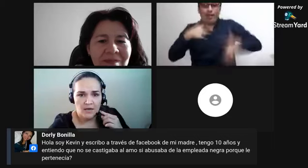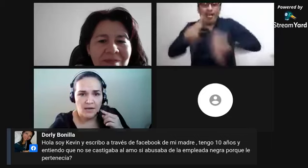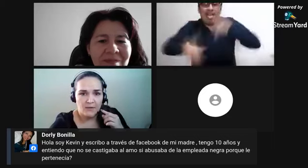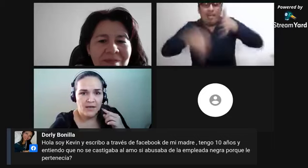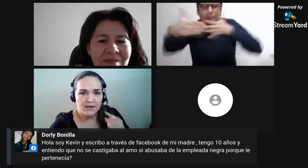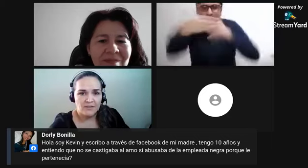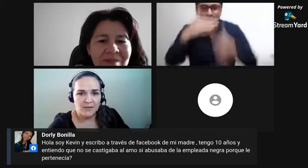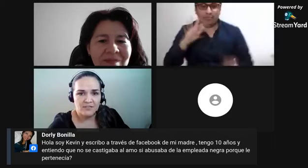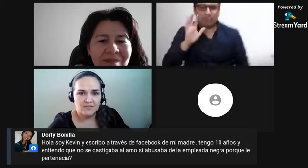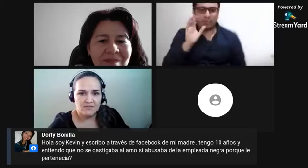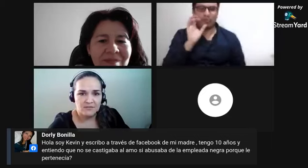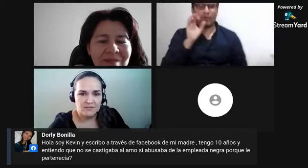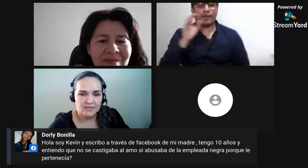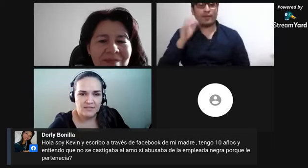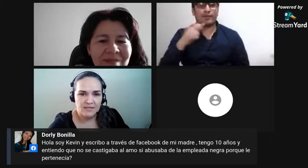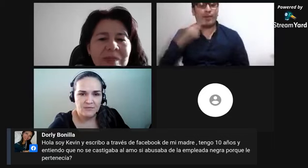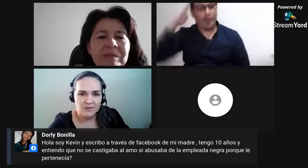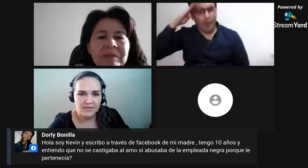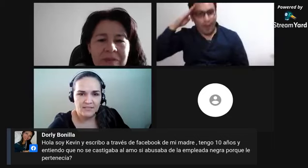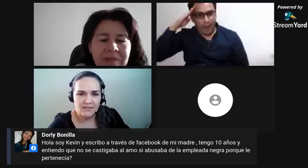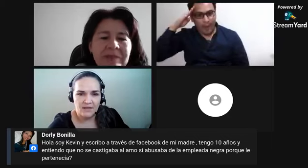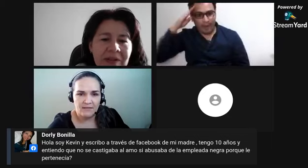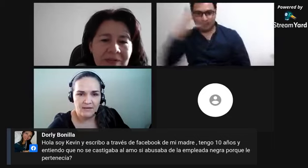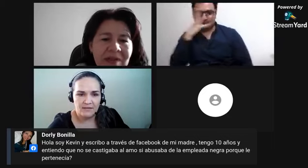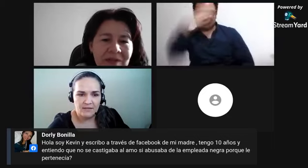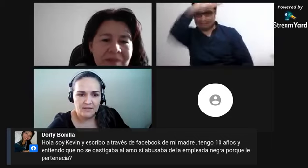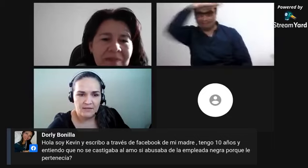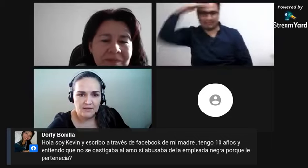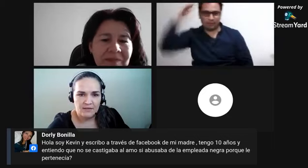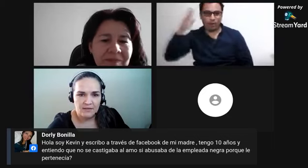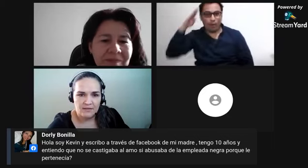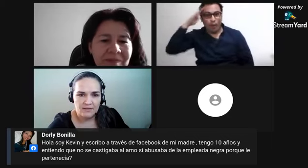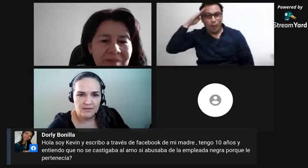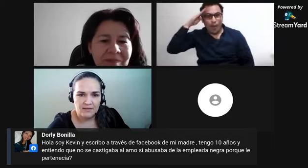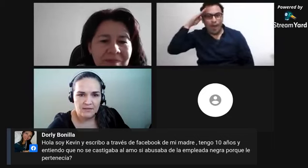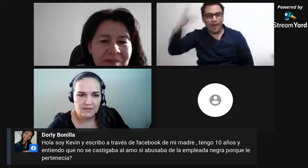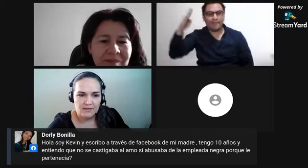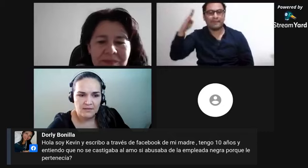La voy a retomar yo, dice Boris. Perfecto.